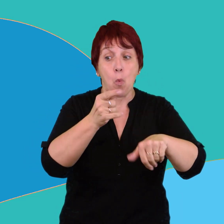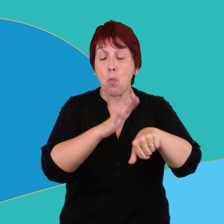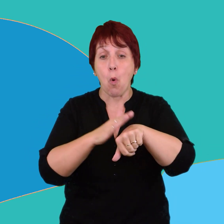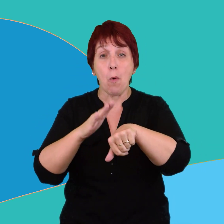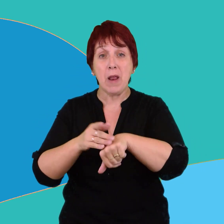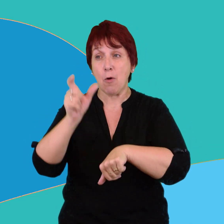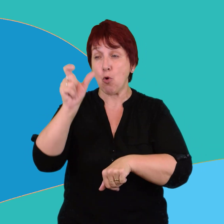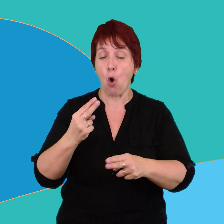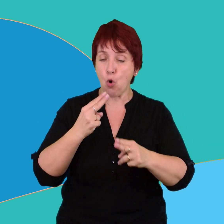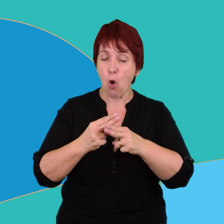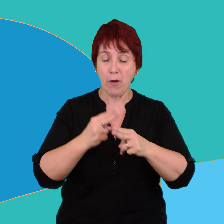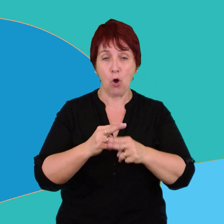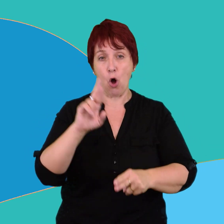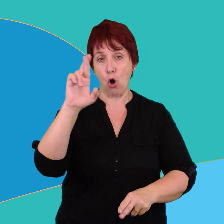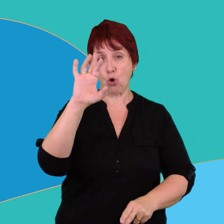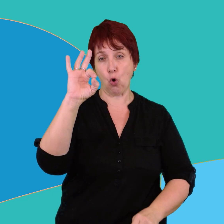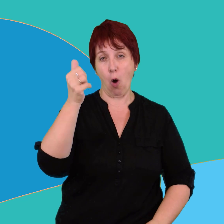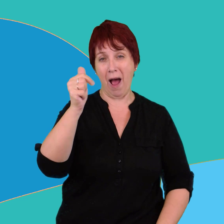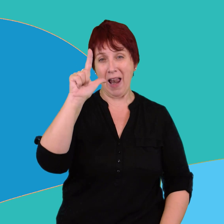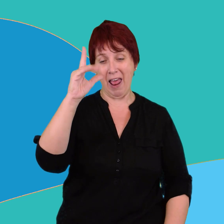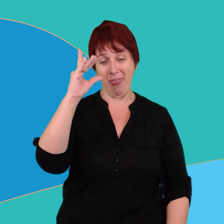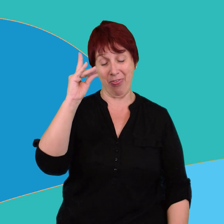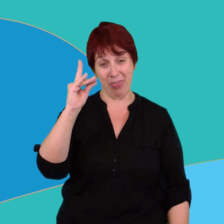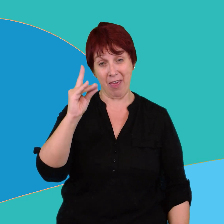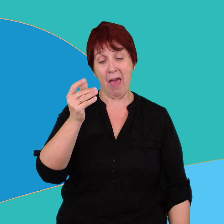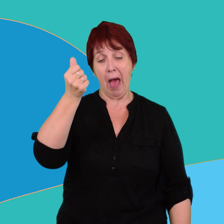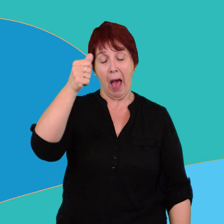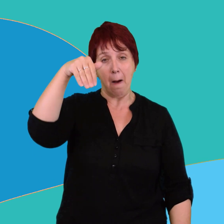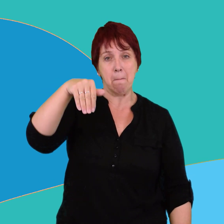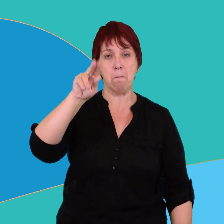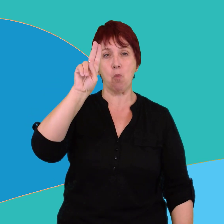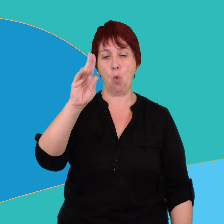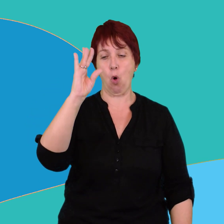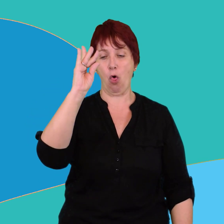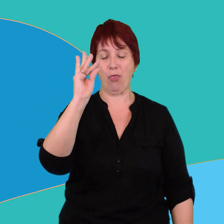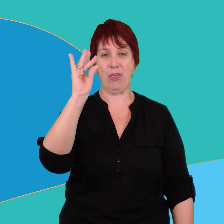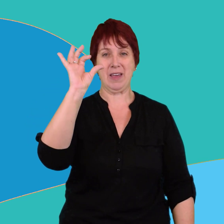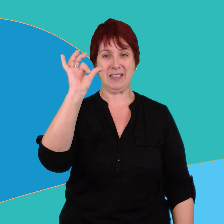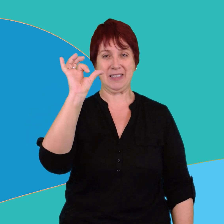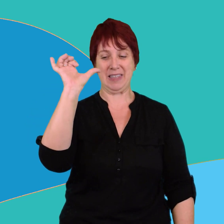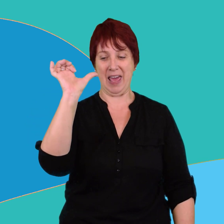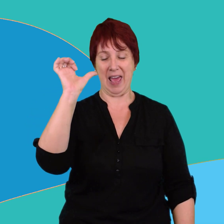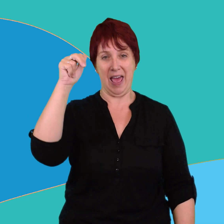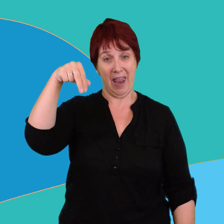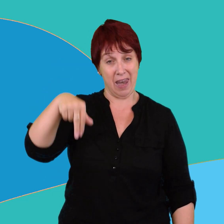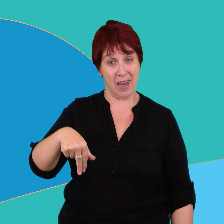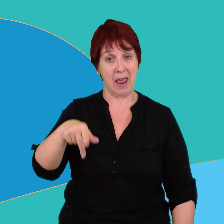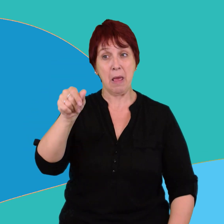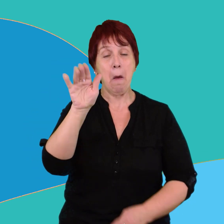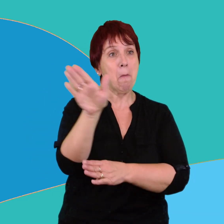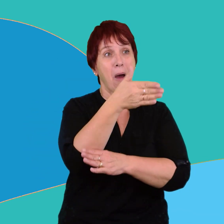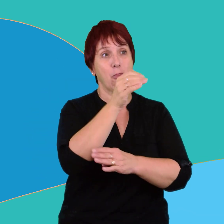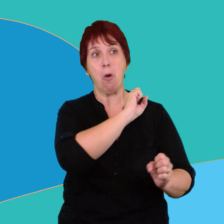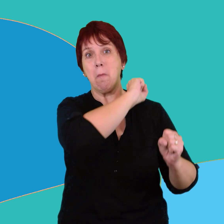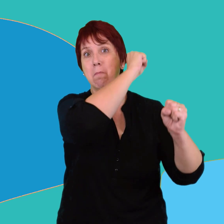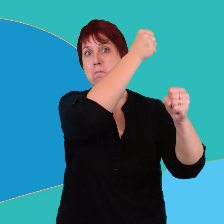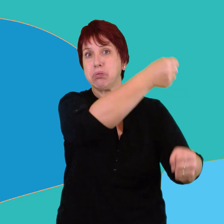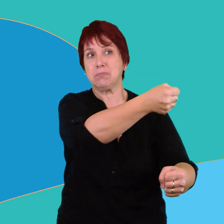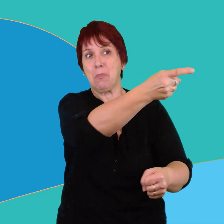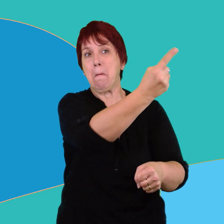noruego de nombre Roald Amurtsen plantó bandera antes y se quedó con la gloria de